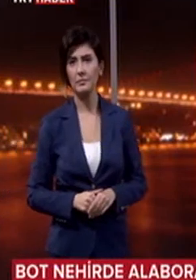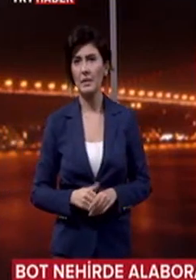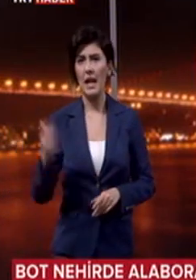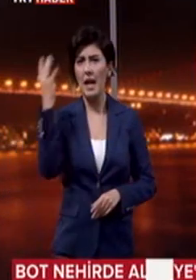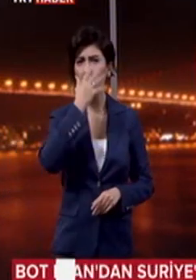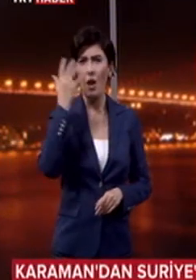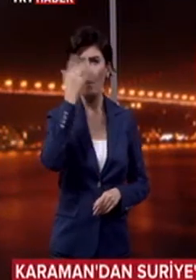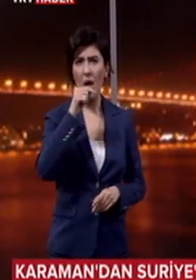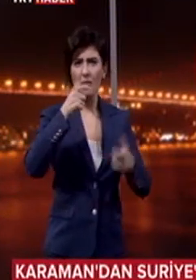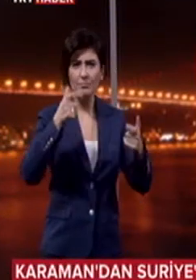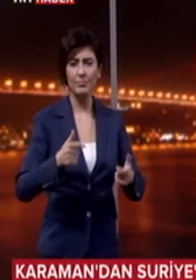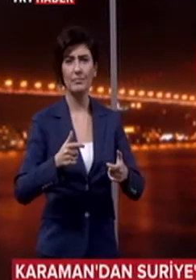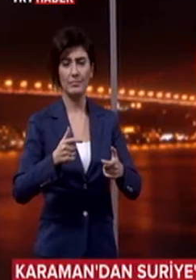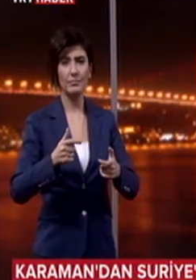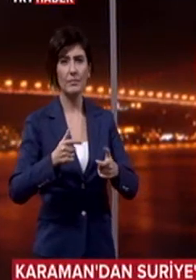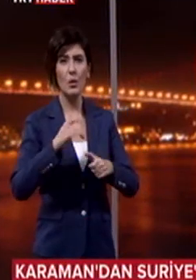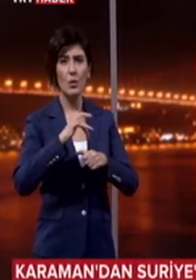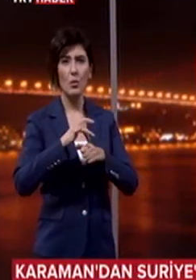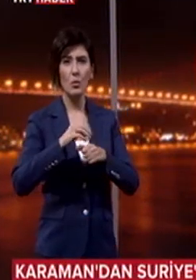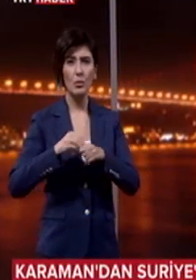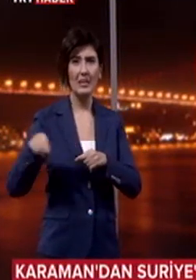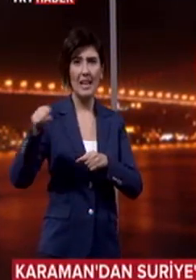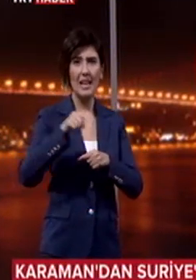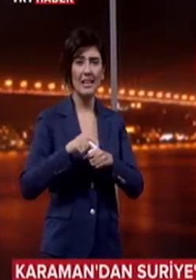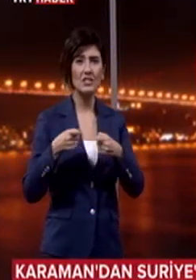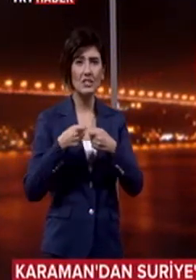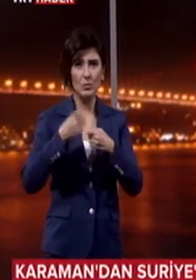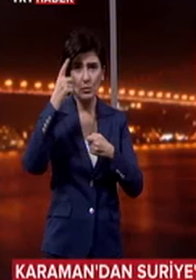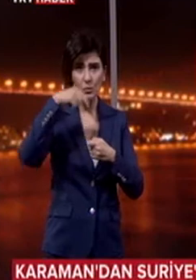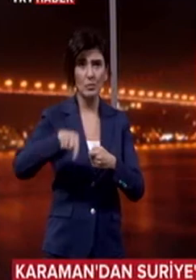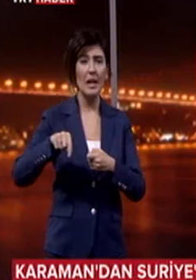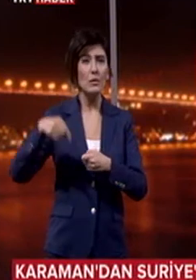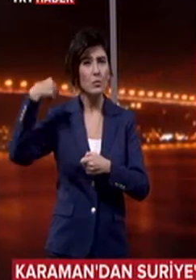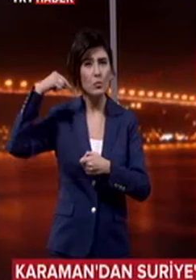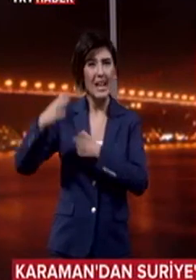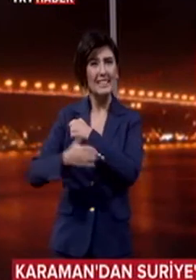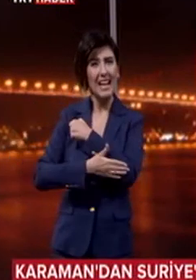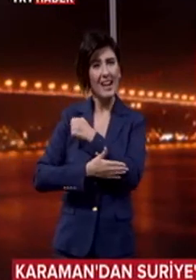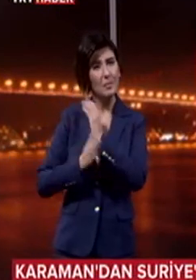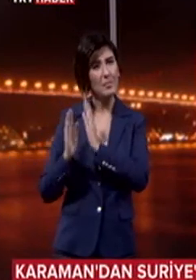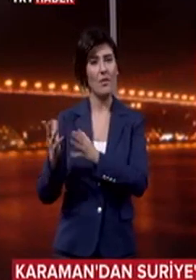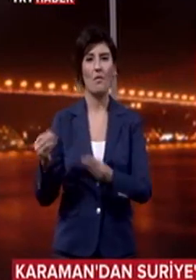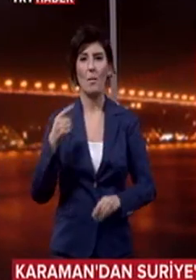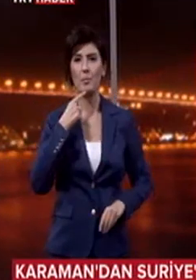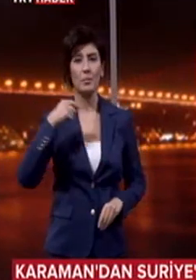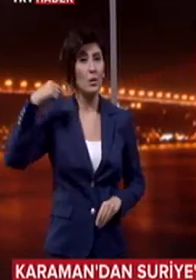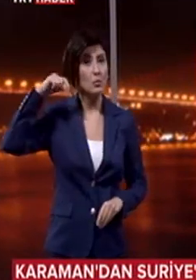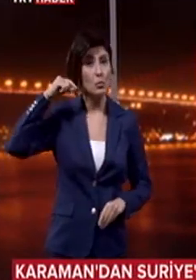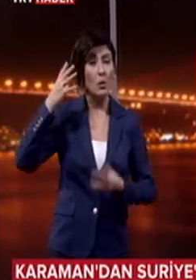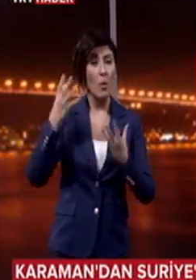Karamanlılar ülkelerindeki çatışmalar sebebiyle zor günler geçiren Suriyelilere yardım ele uzatmaya devam ediyor. Suriye'de yaşanan ekmek